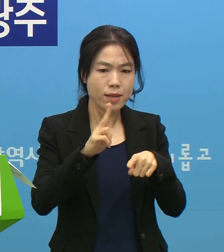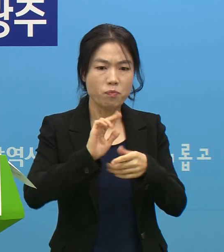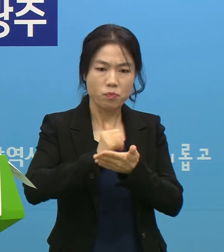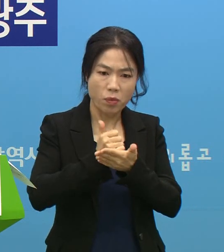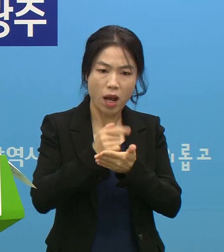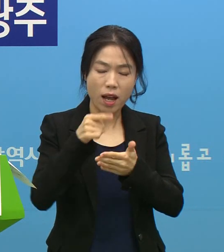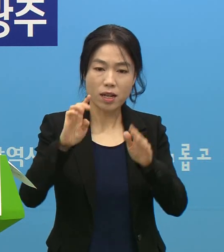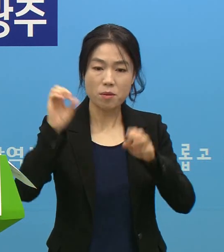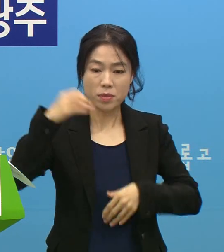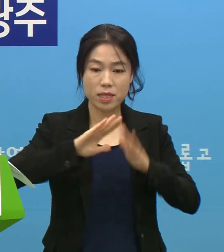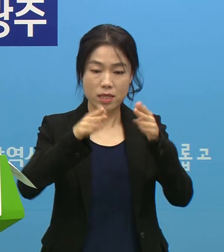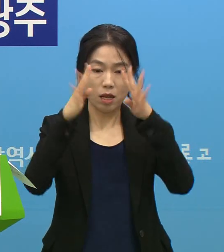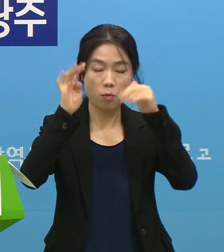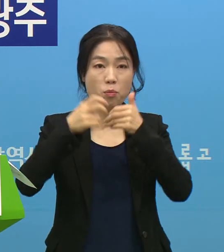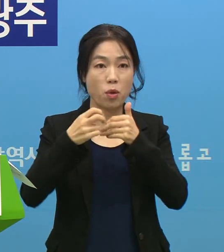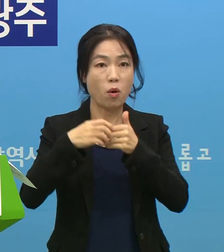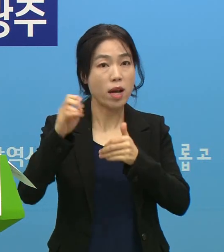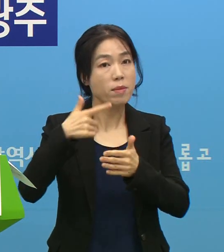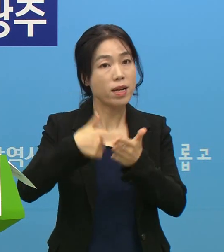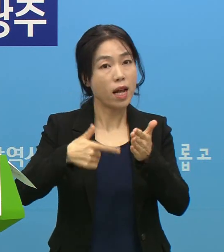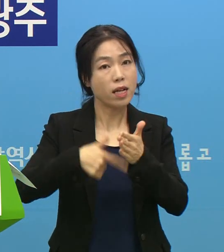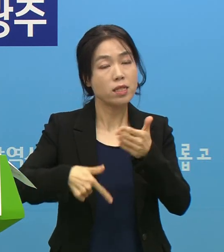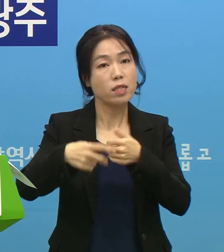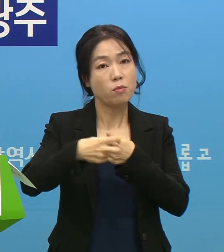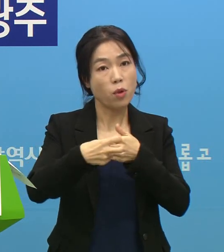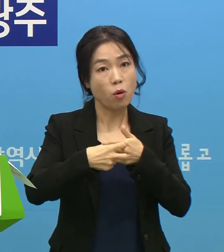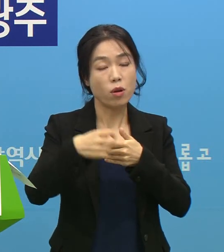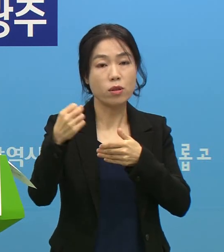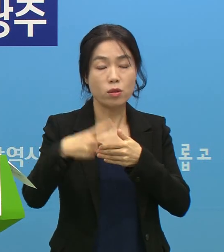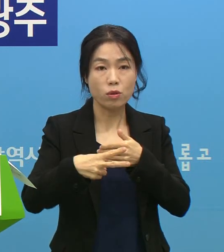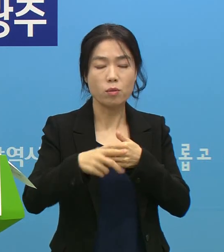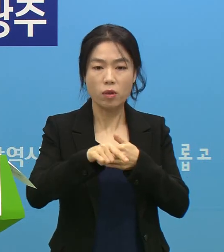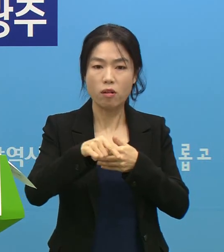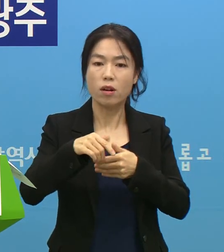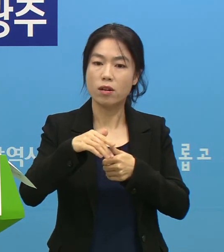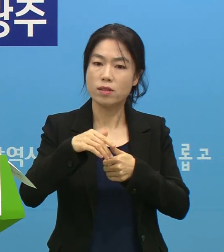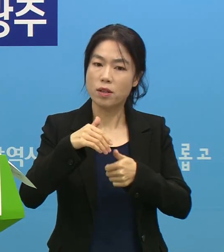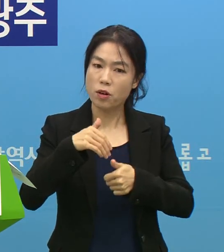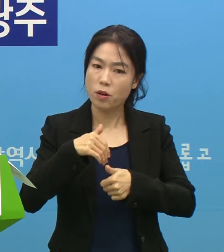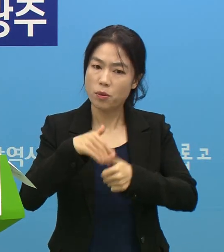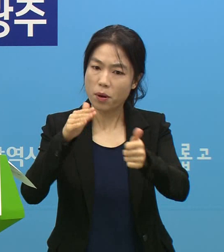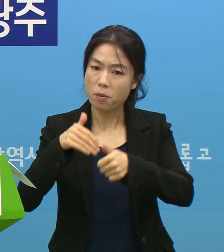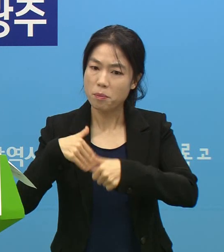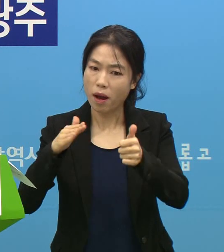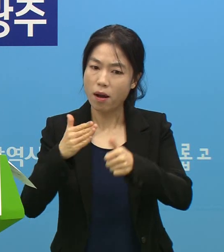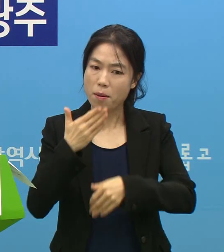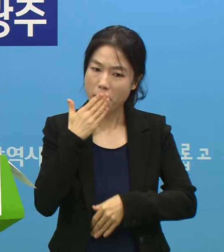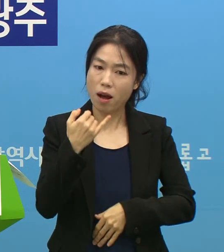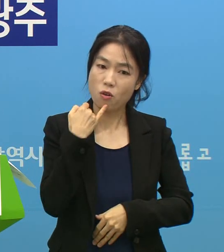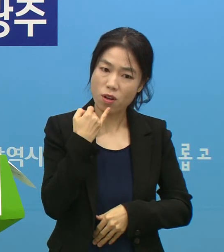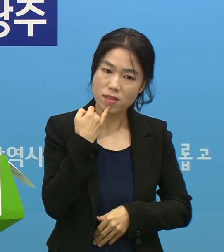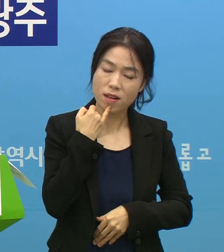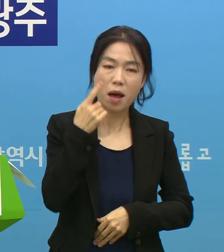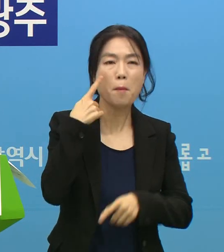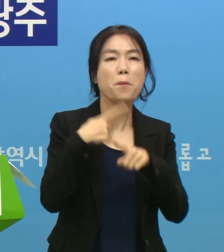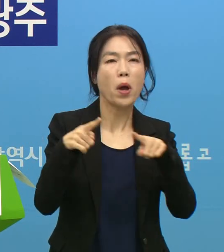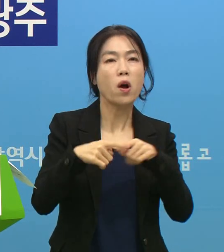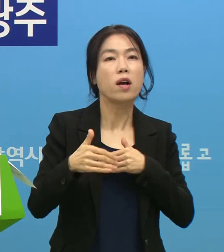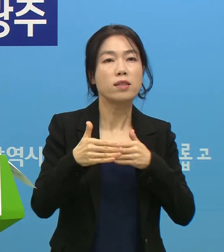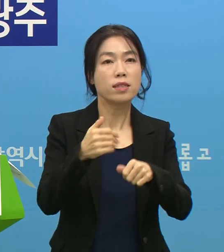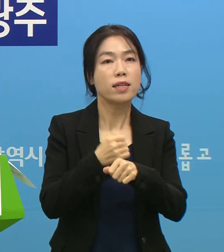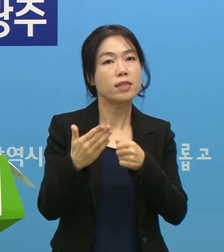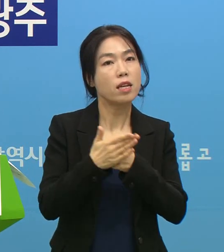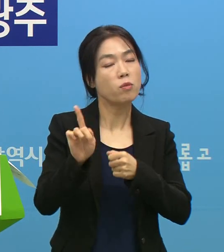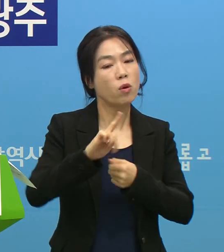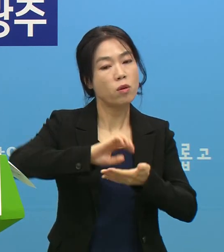전남대병원이나 또는 강진 또 생치센터로도 소송할 수 있는지에 대한 평가가 진행될 겁니다. 그래서 일정